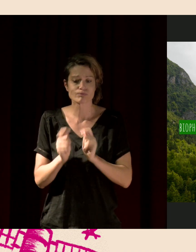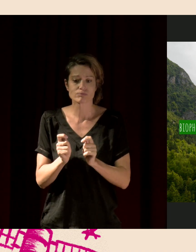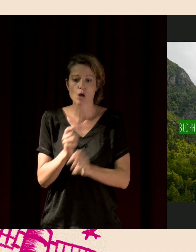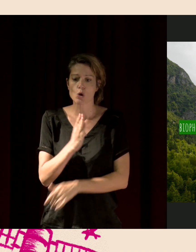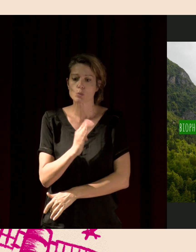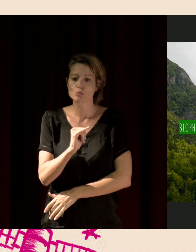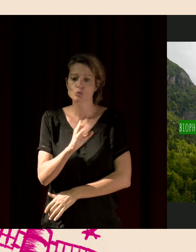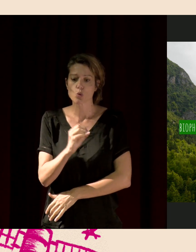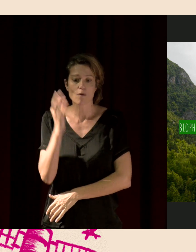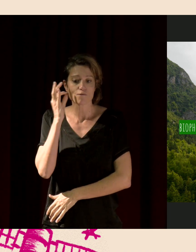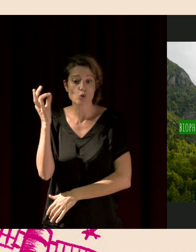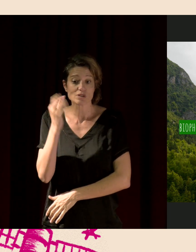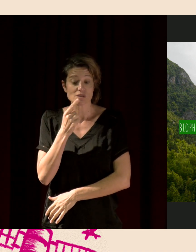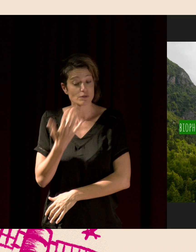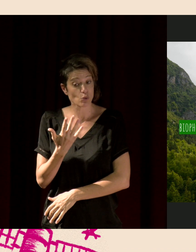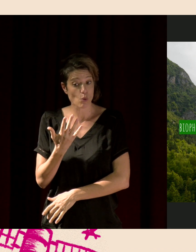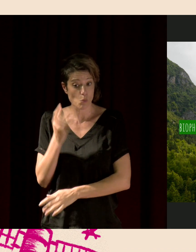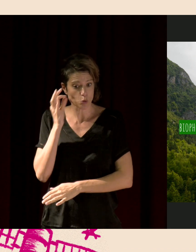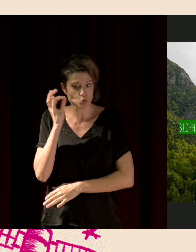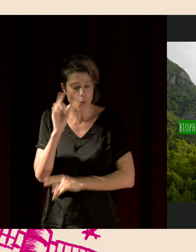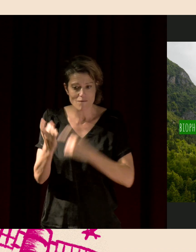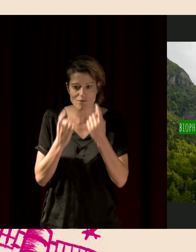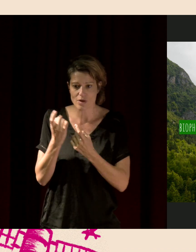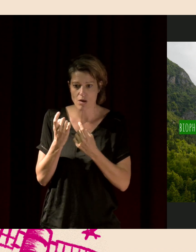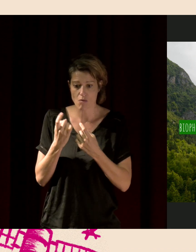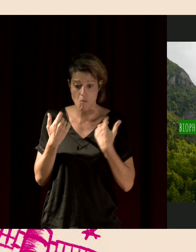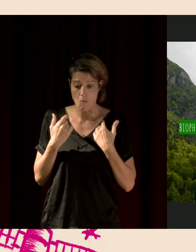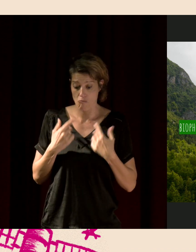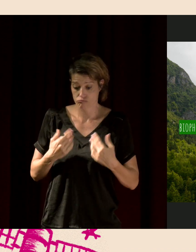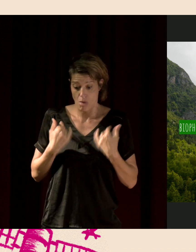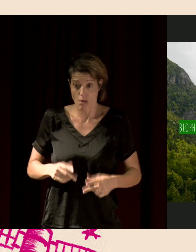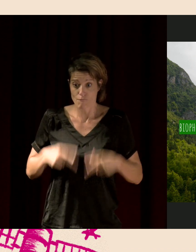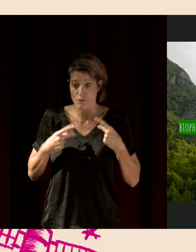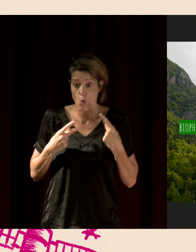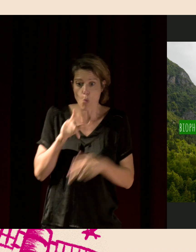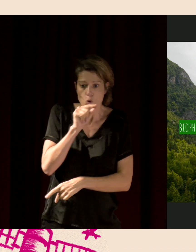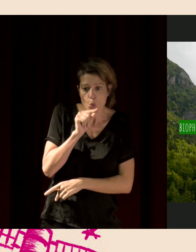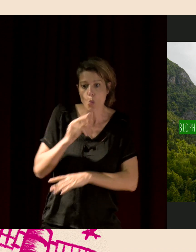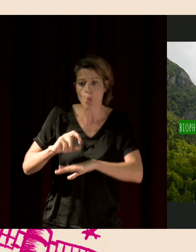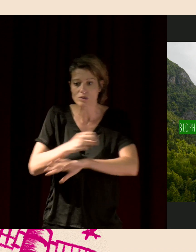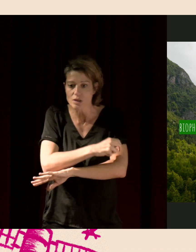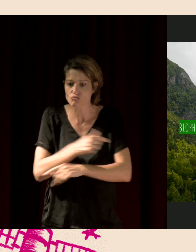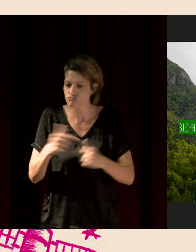sons des êtres vivants. D'accord ? Donc, on l'a dit, les oiseaux, les insectes, un peu tout ce qu'on vient d'écouter avant.